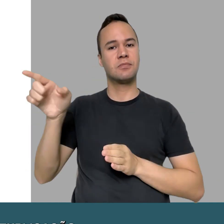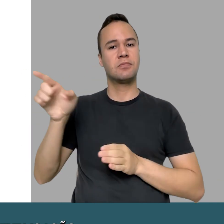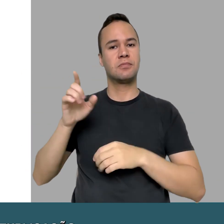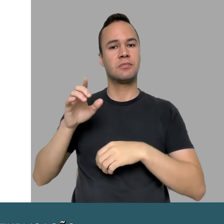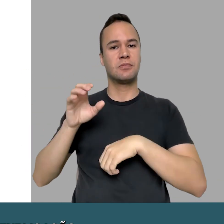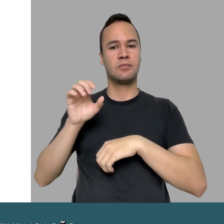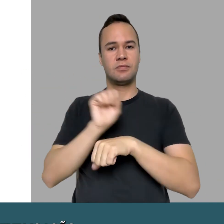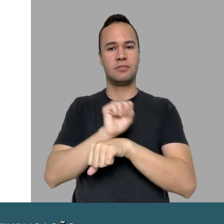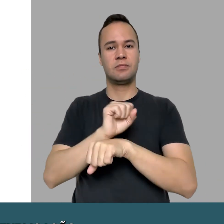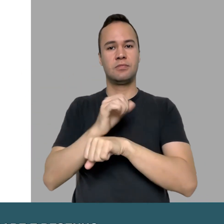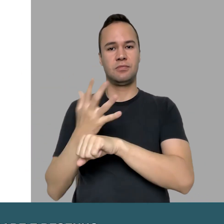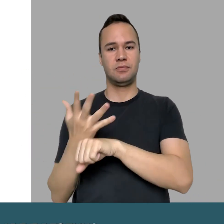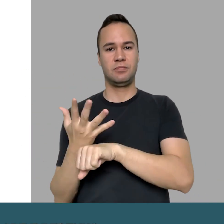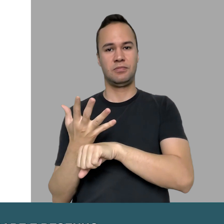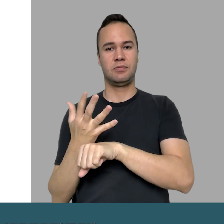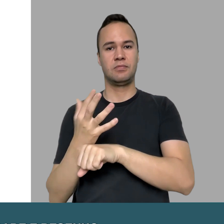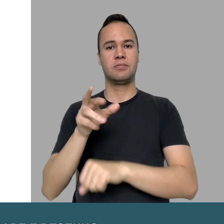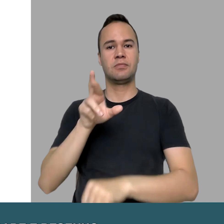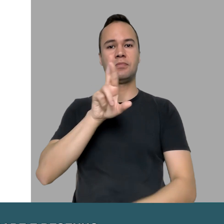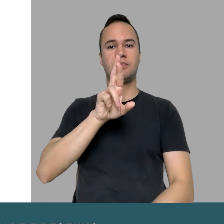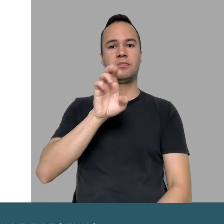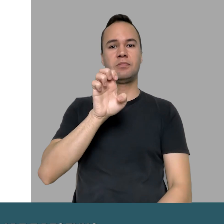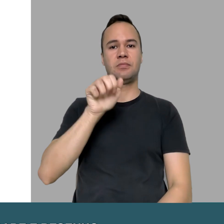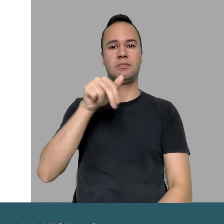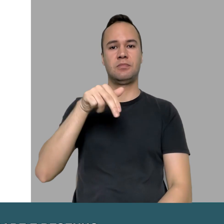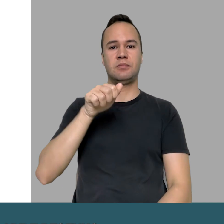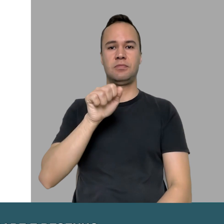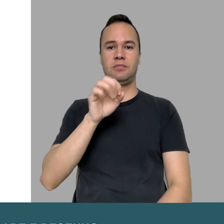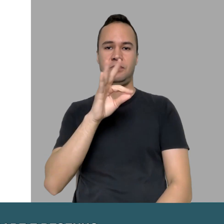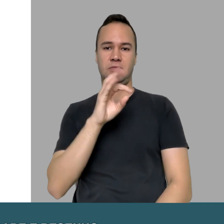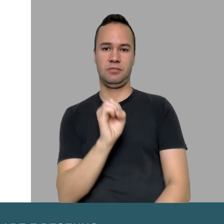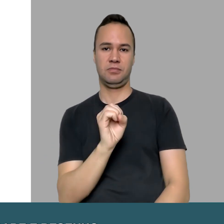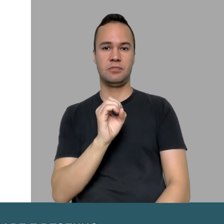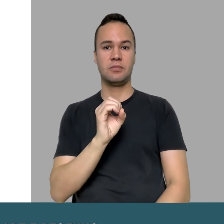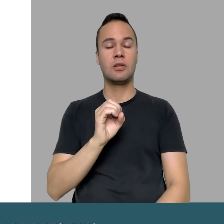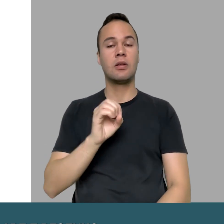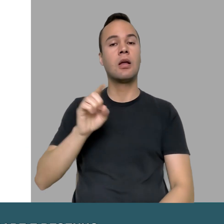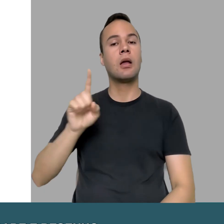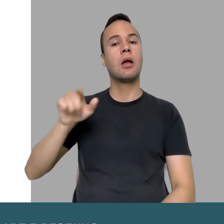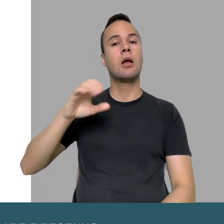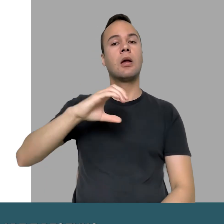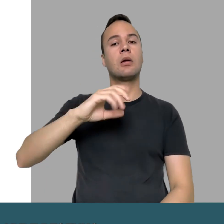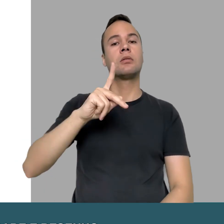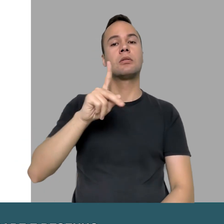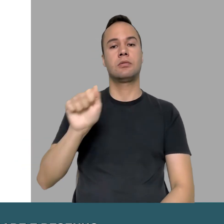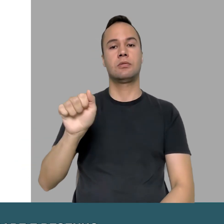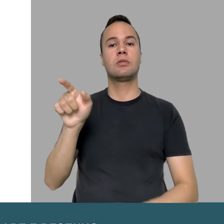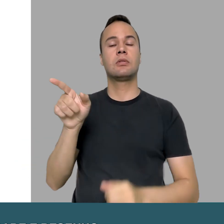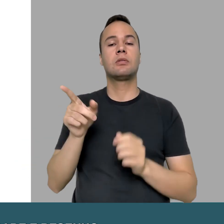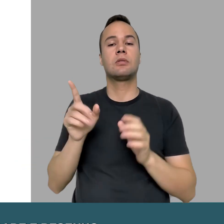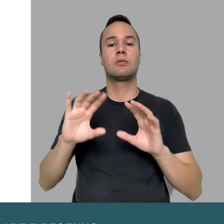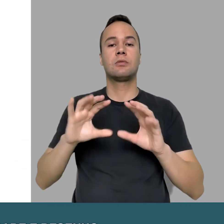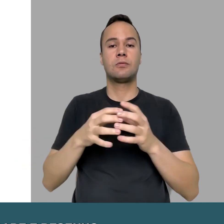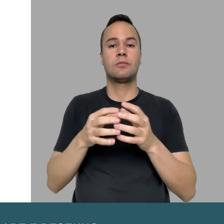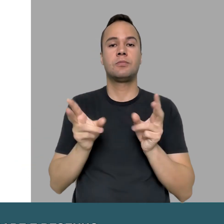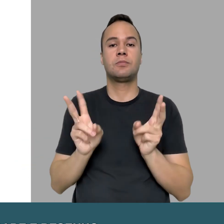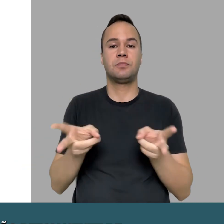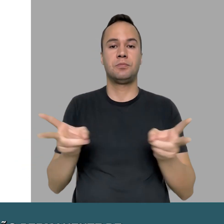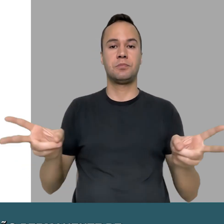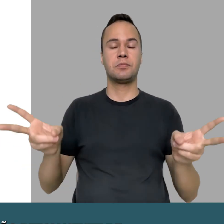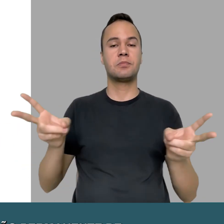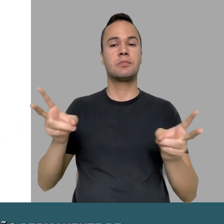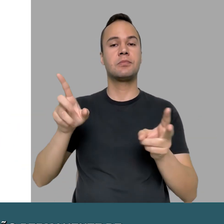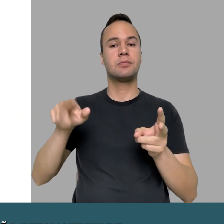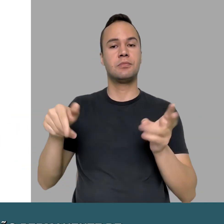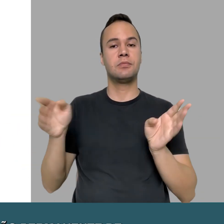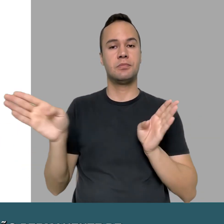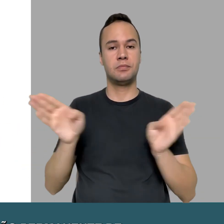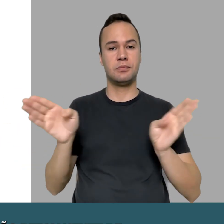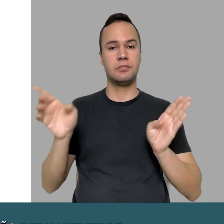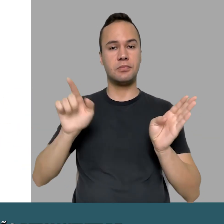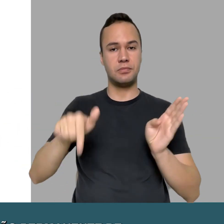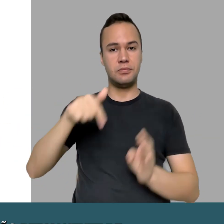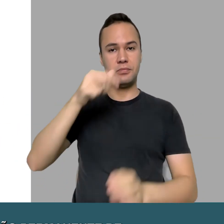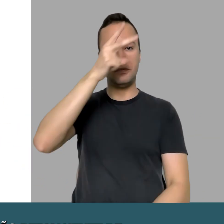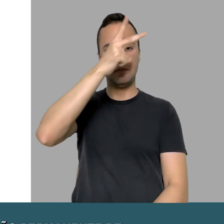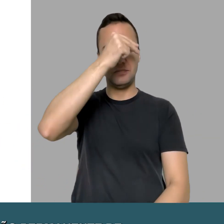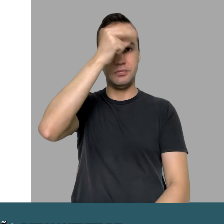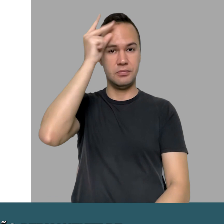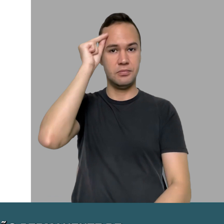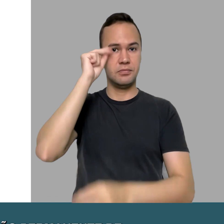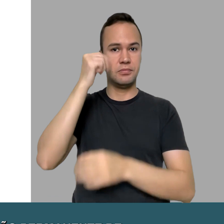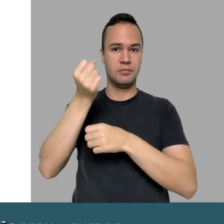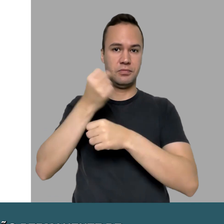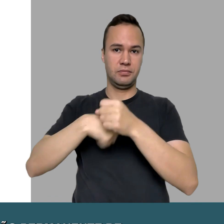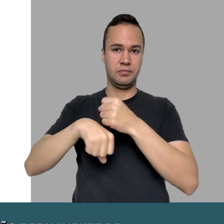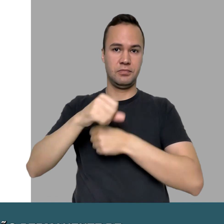explicação do coordenador de acessibilidade e desenho universal da SMPED, o Renato Mellin. A CPA é a Comissão